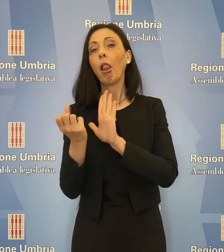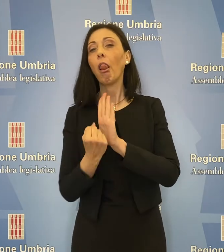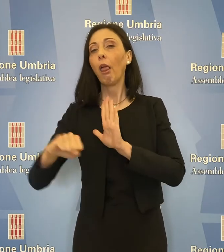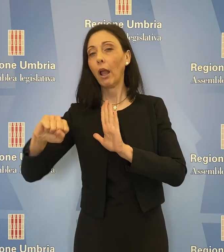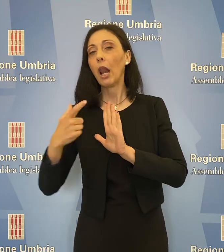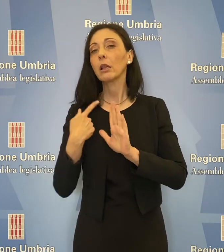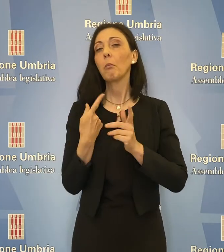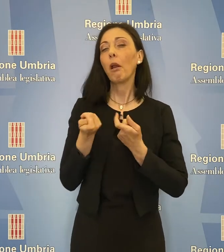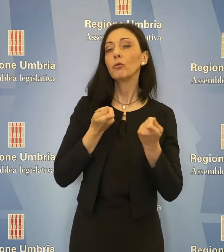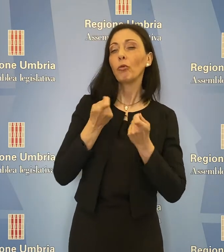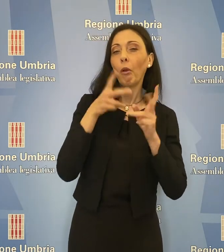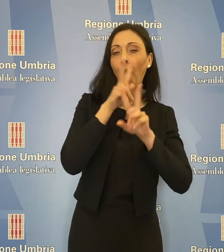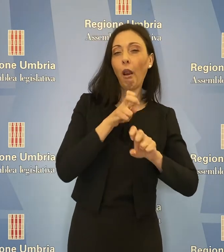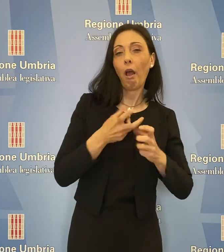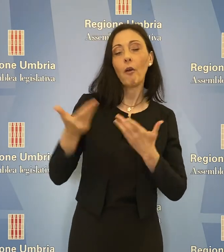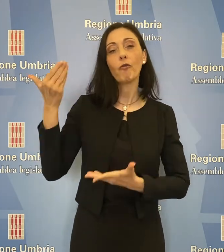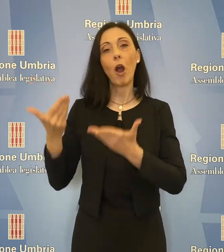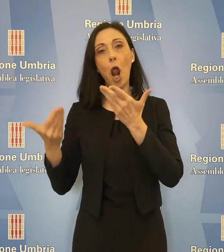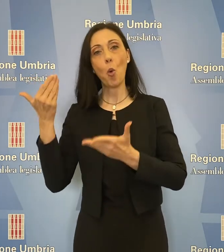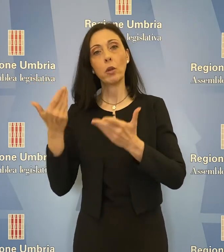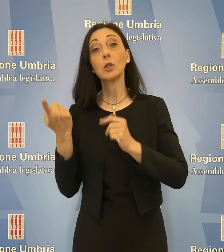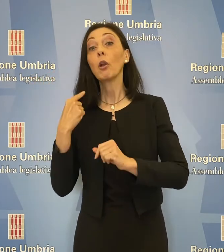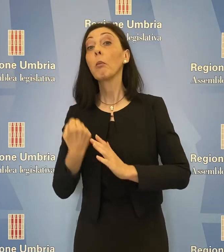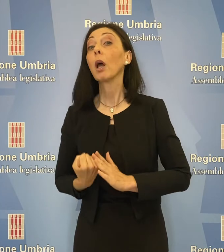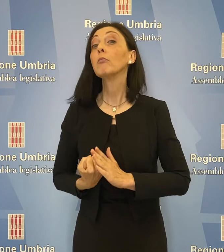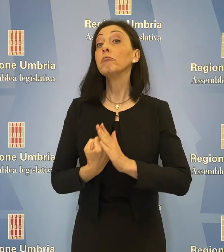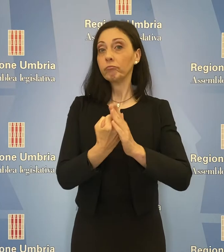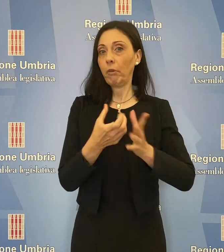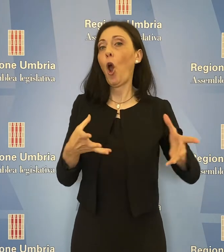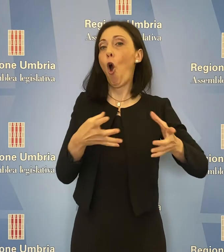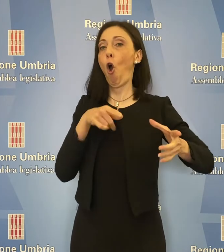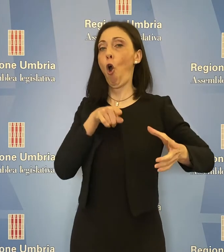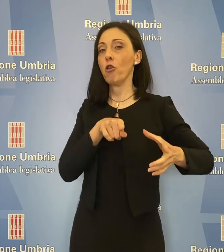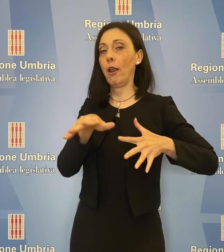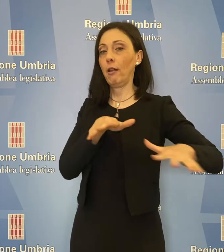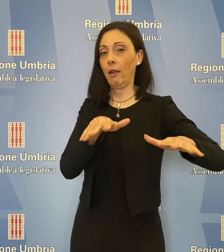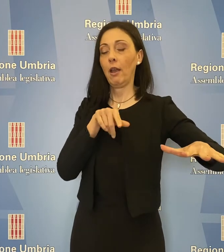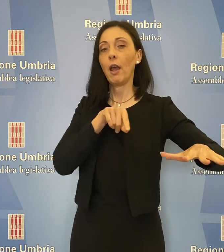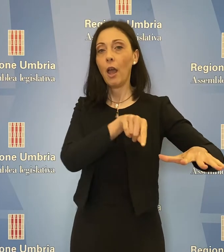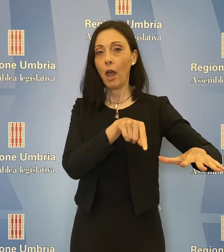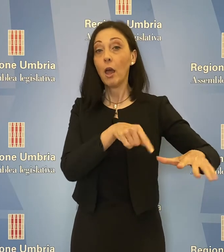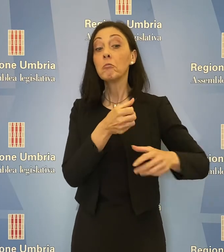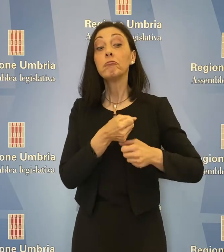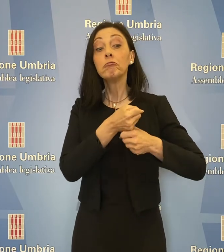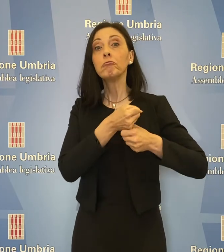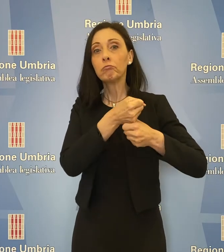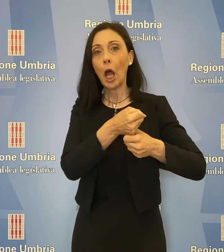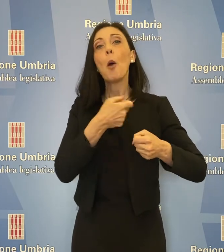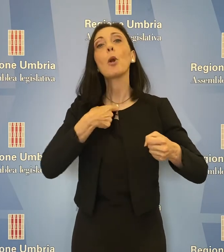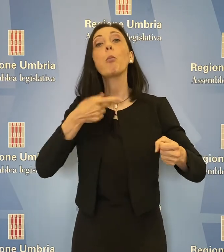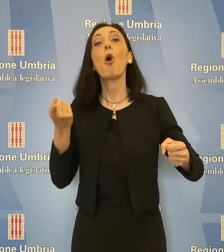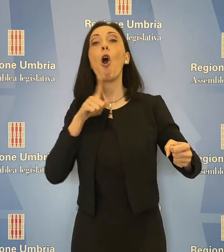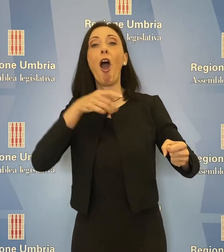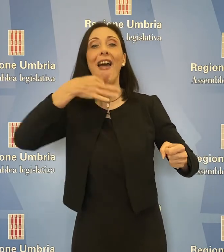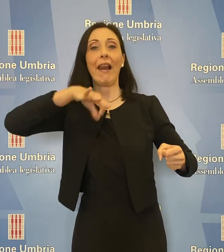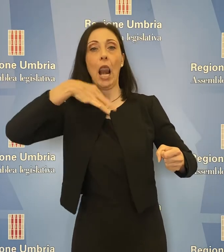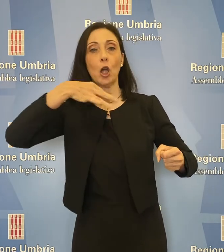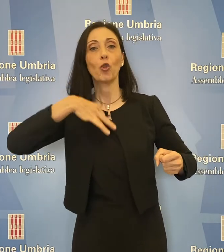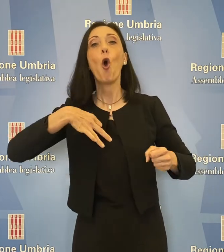strumento di analisi e valutazione a supporto delle attività dell'organismo. I suoi compiti, ha spiegato il relatore Rondini,